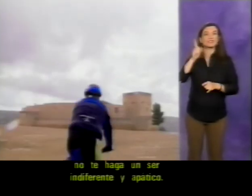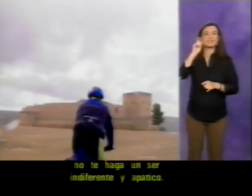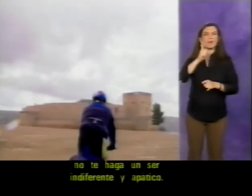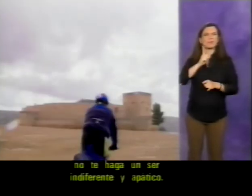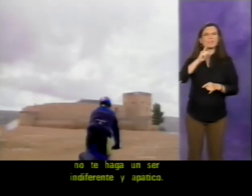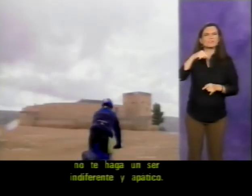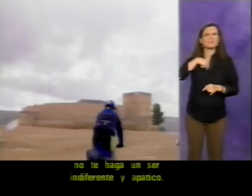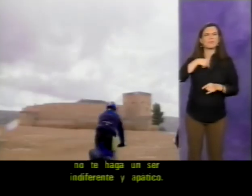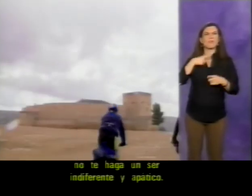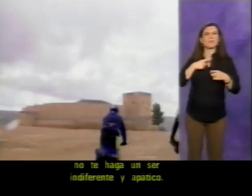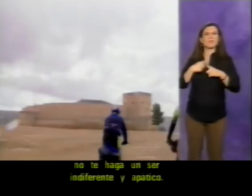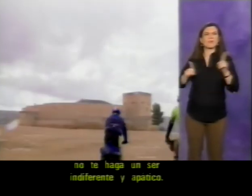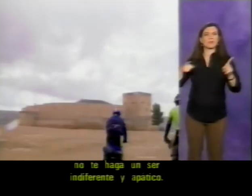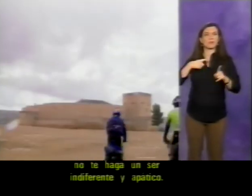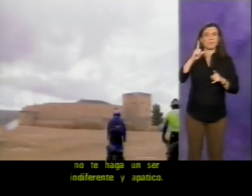indiferente y apático.